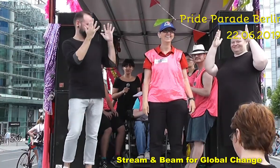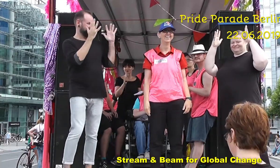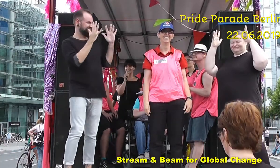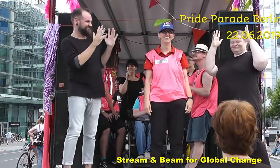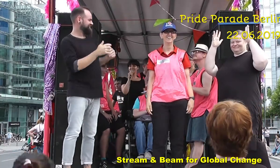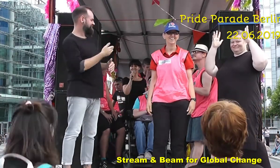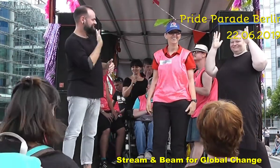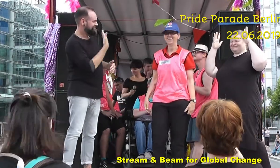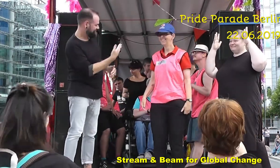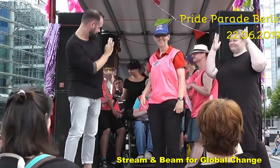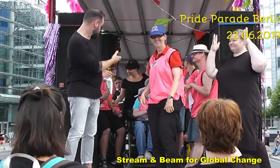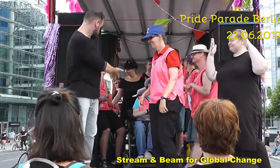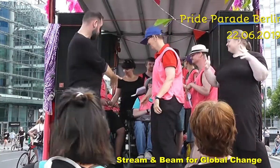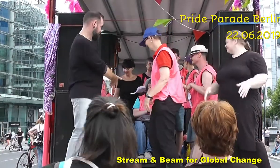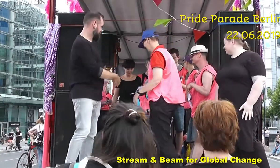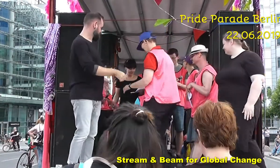Vielen Dank!